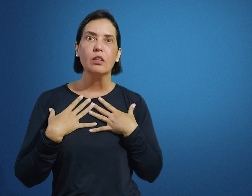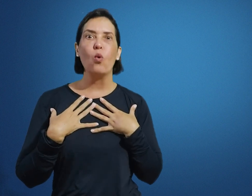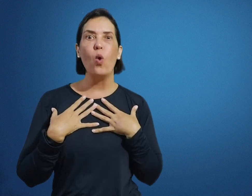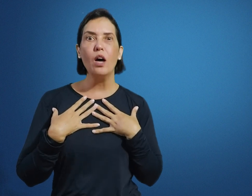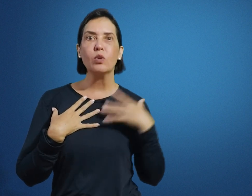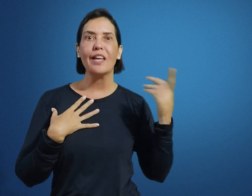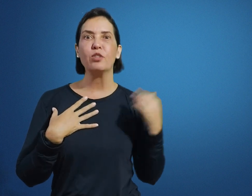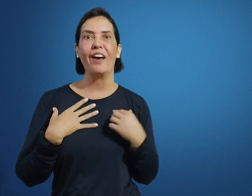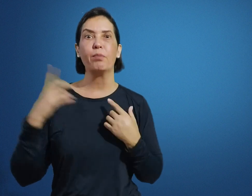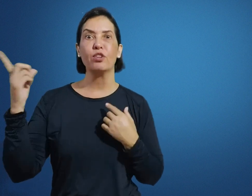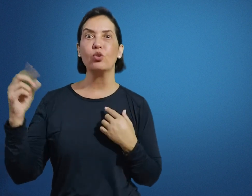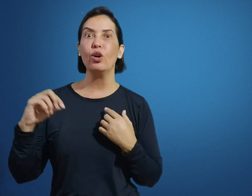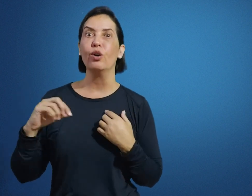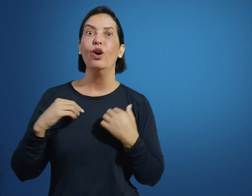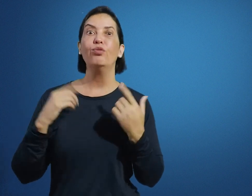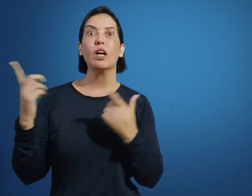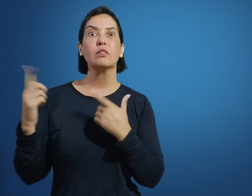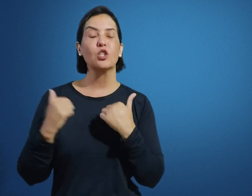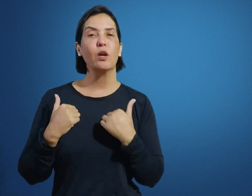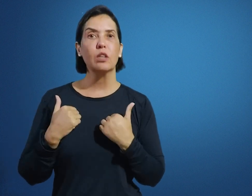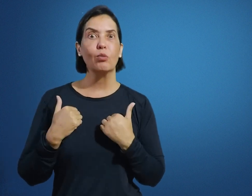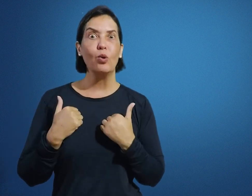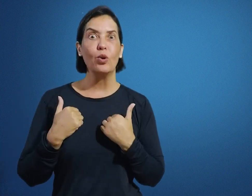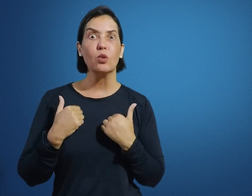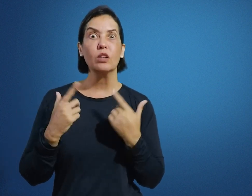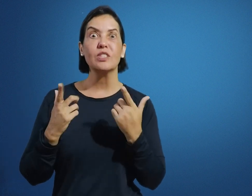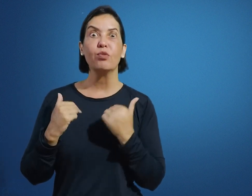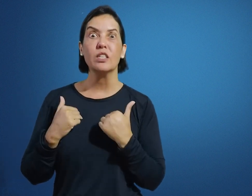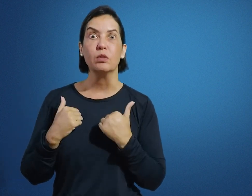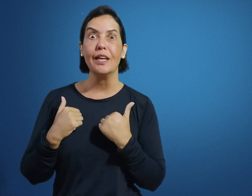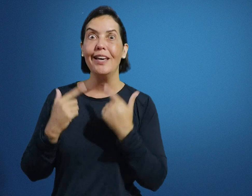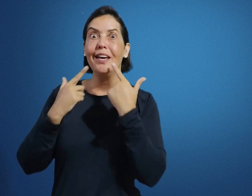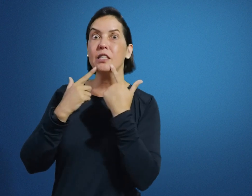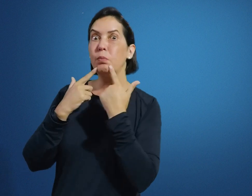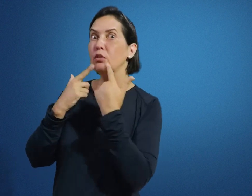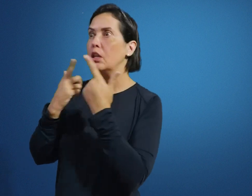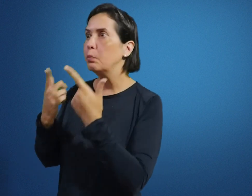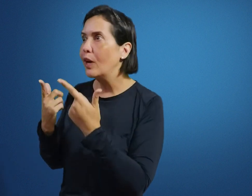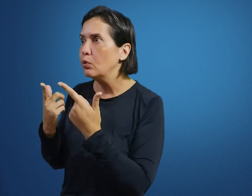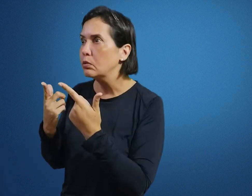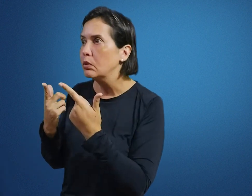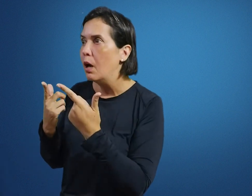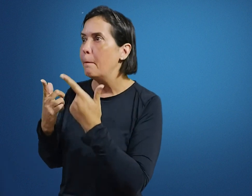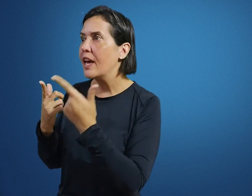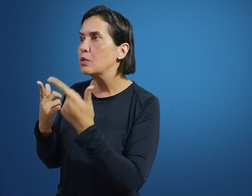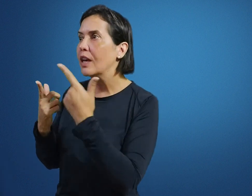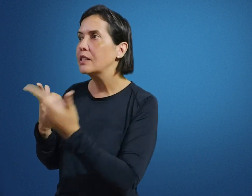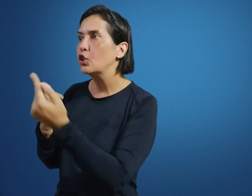Então, quando o intérprete fala, professor, fulano está te perguntando alguma coisa, quando você for responder, responda olhando para o aluno, mesmo que ele esteja